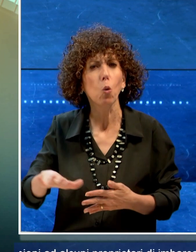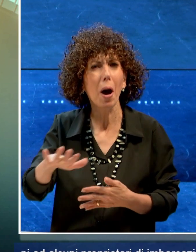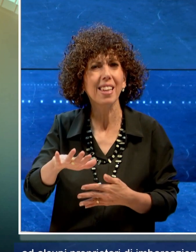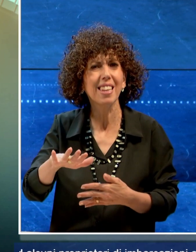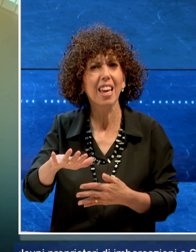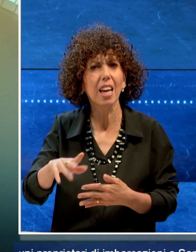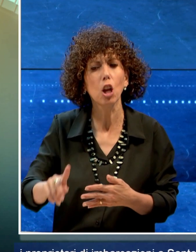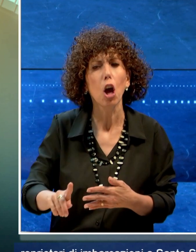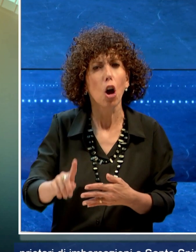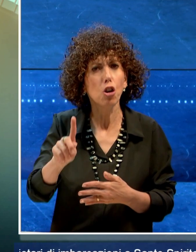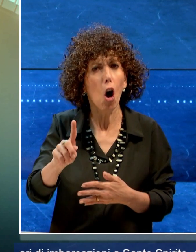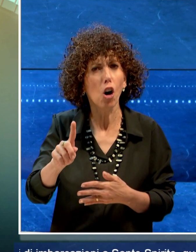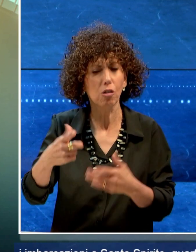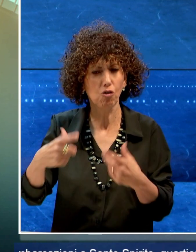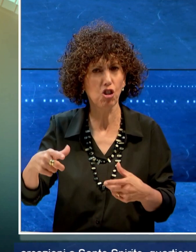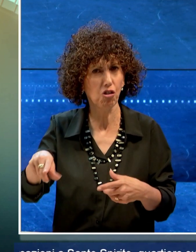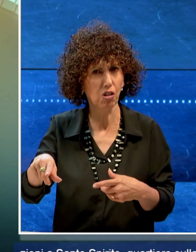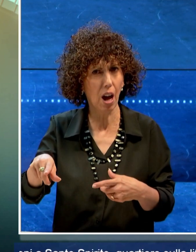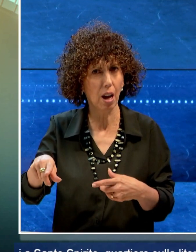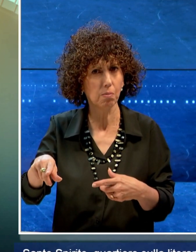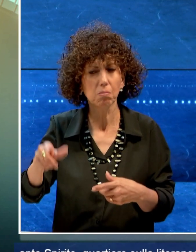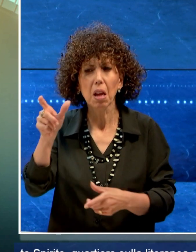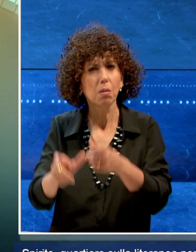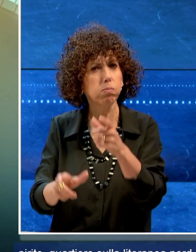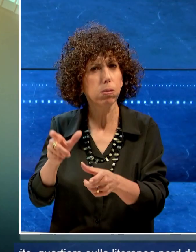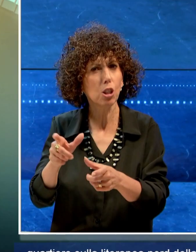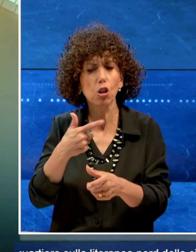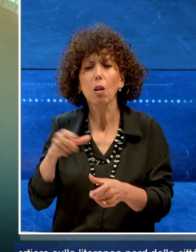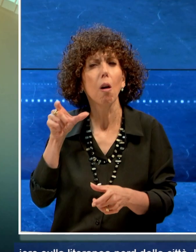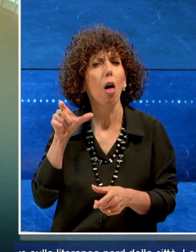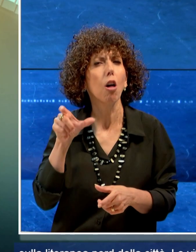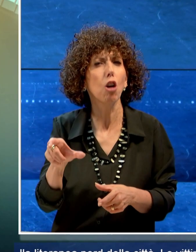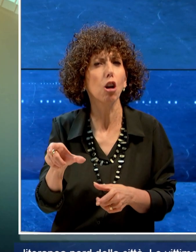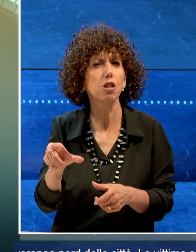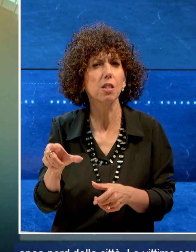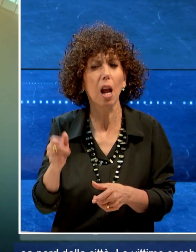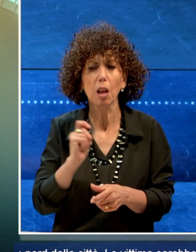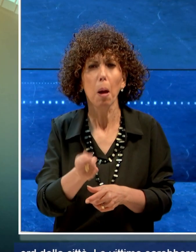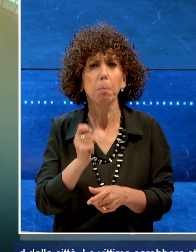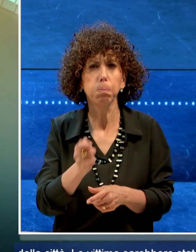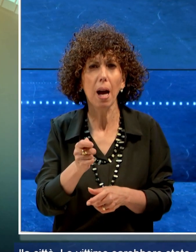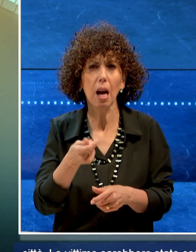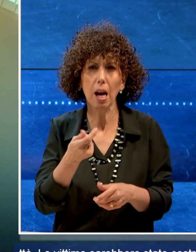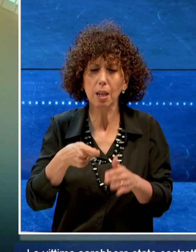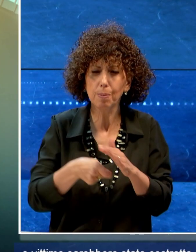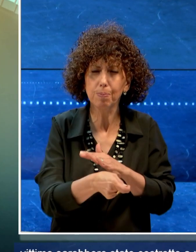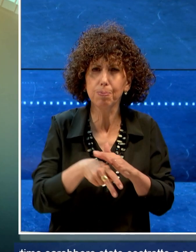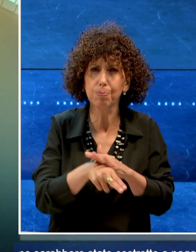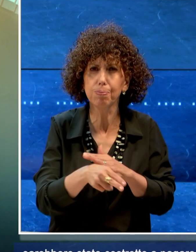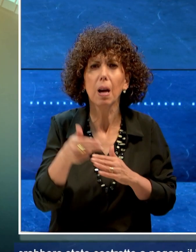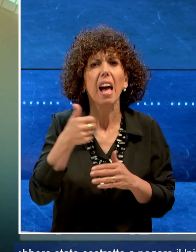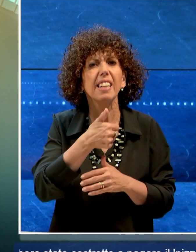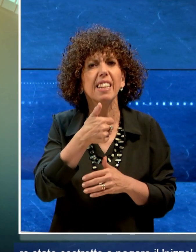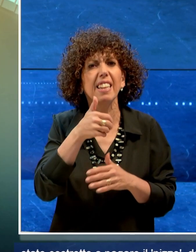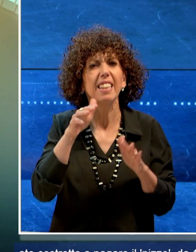litoreanea nord della città. Le vittime sarebbero state costrette a pagare il pizzo da 10 a 100